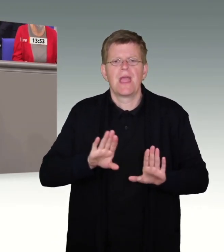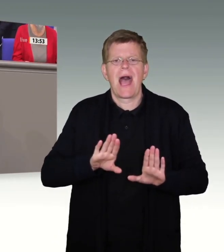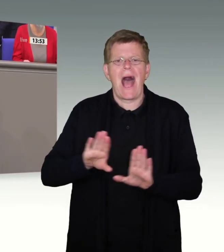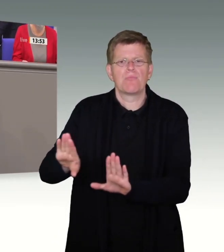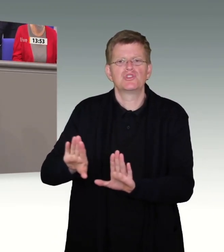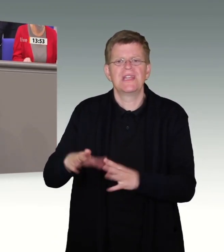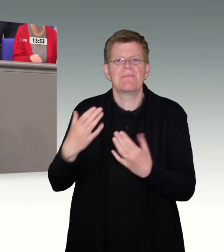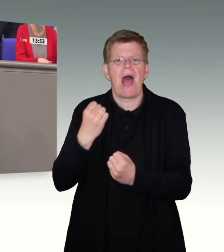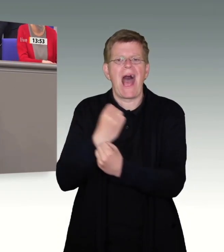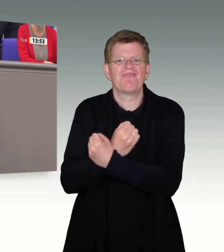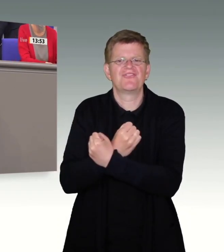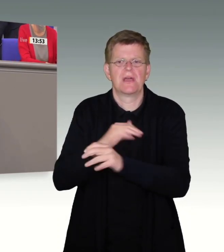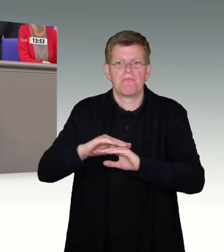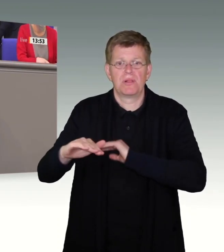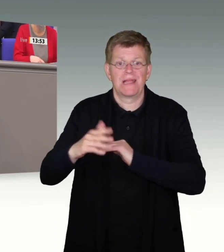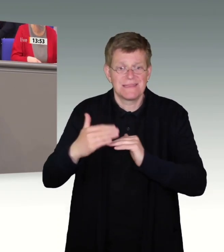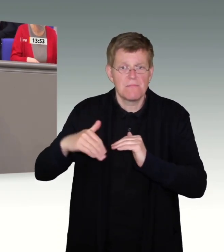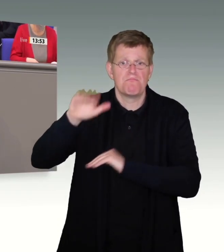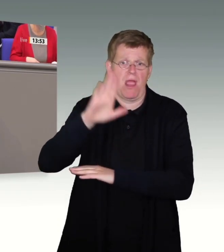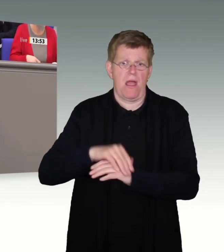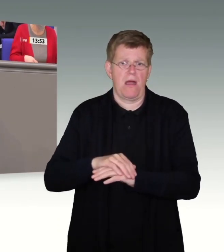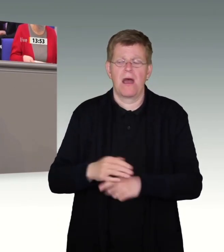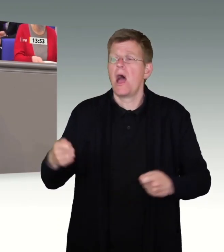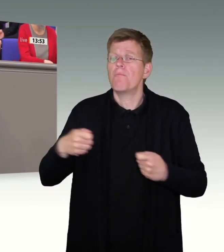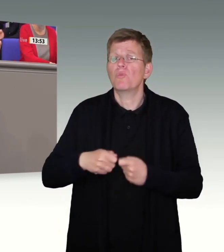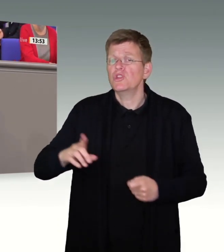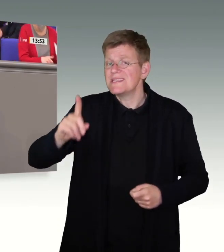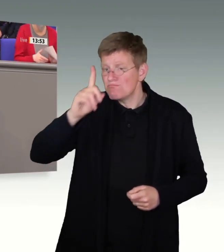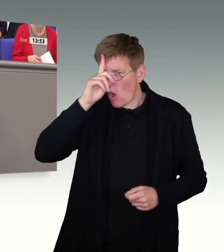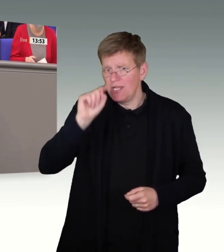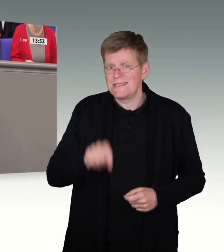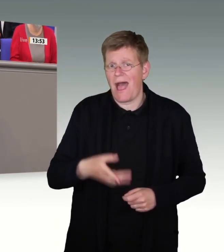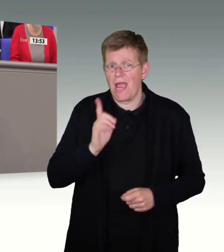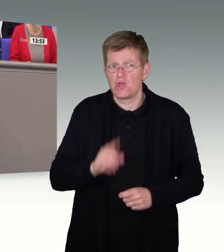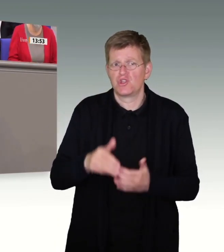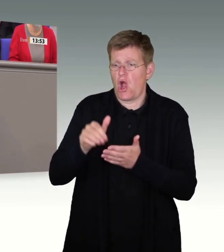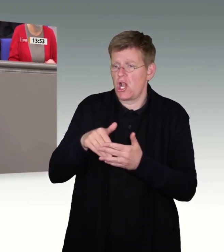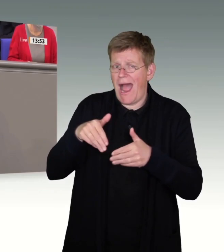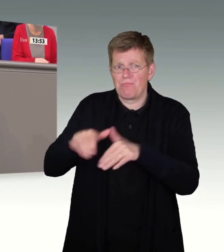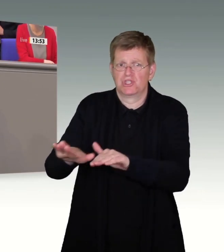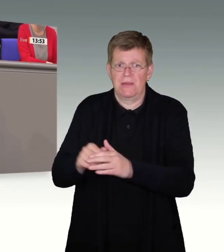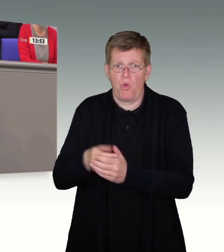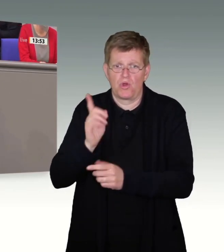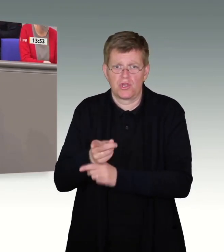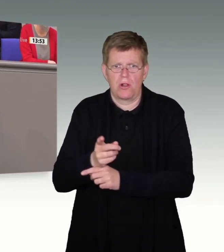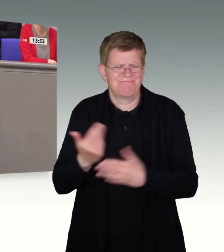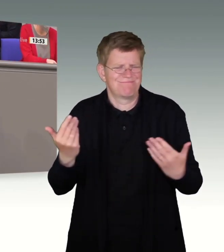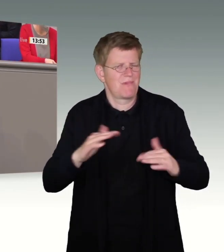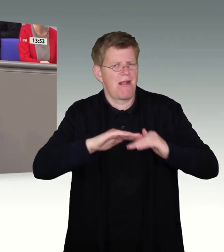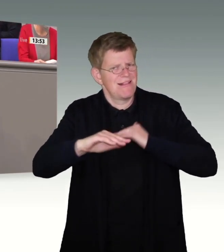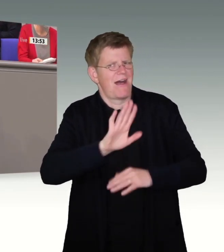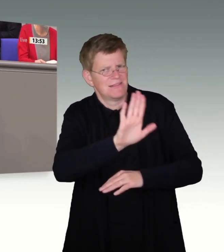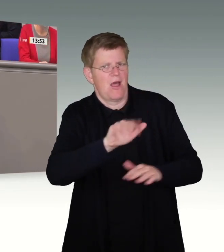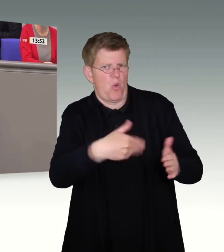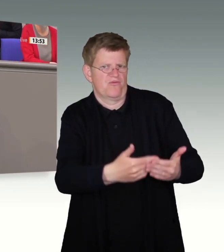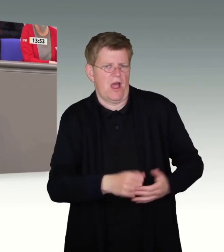Abschiebungen durch die Bundespolizei vornehmen zu lassen. Das sind alles Aufgaben, die eindeutig in die Zuständigkeit der Länder gehören. Und insofern haben Sie